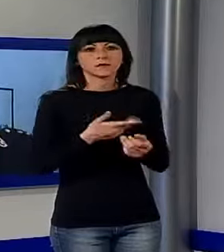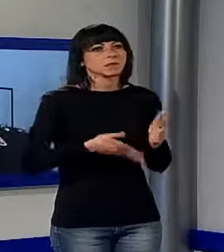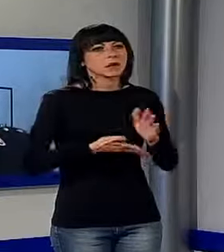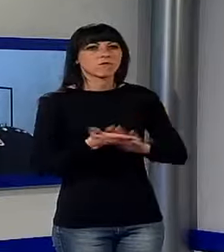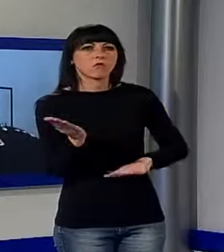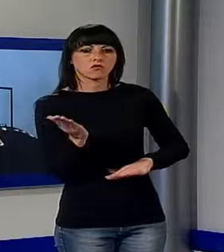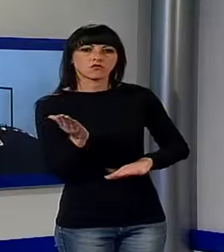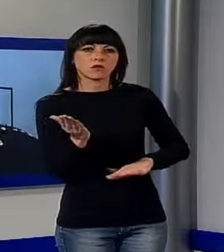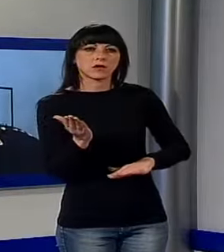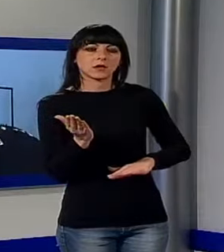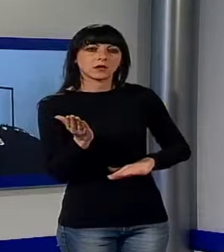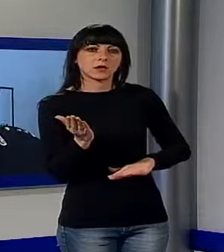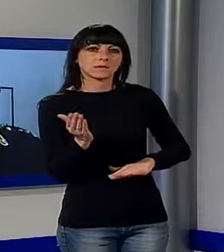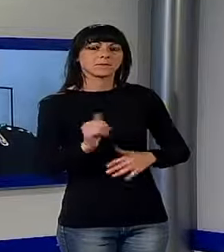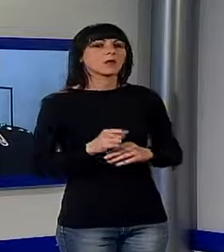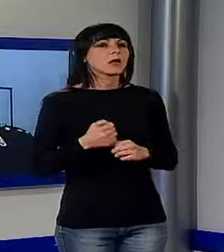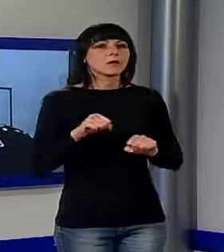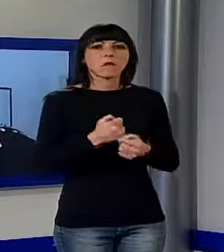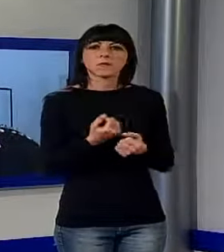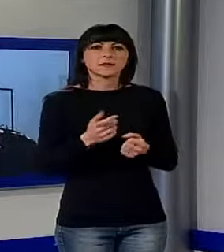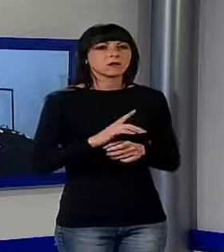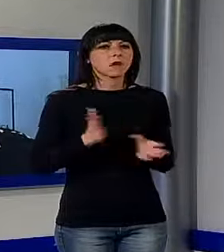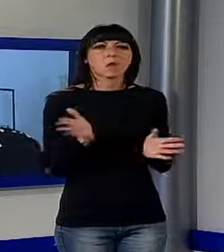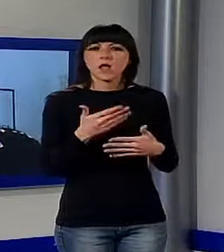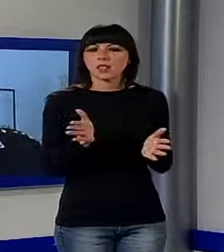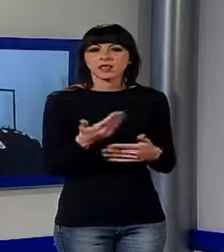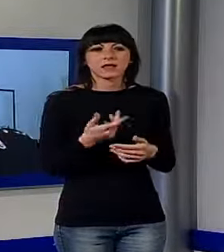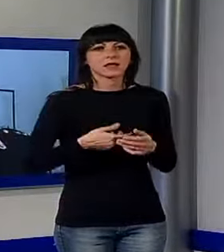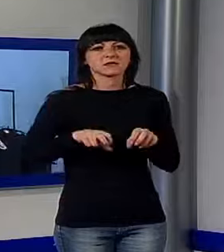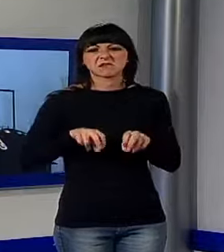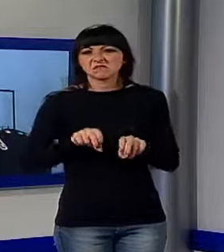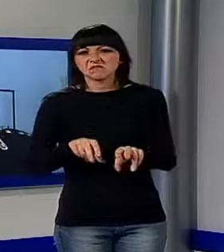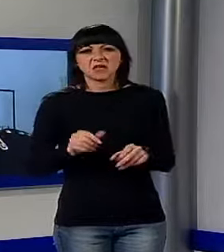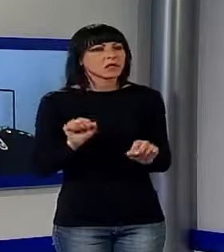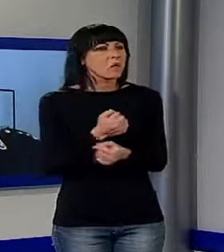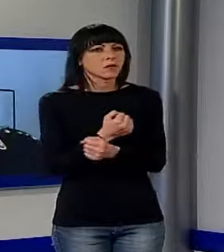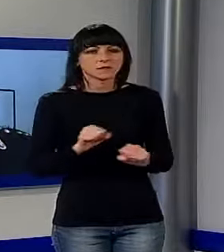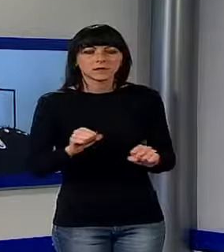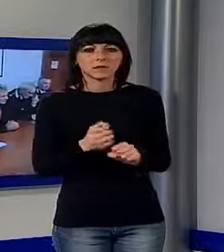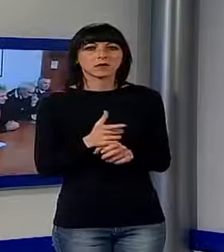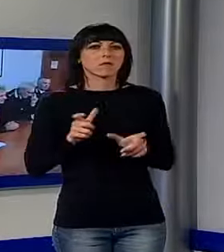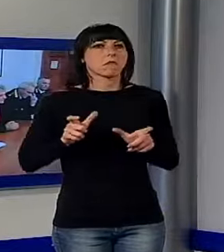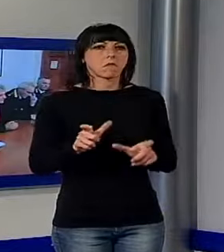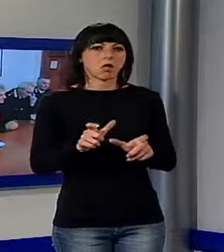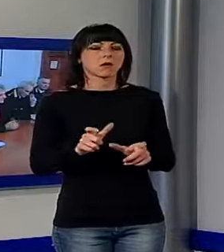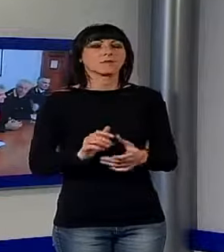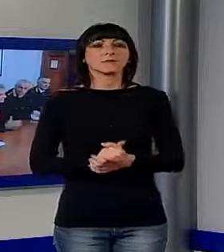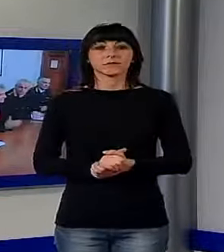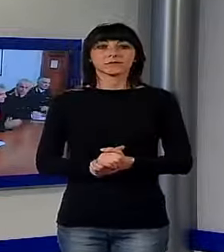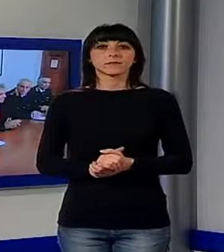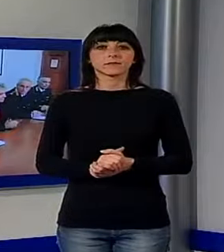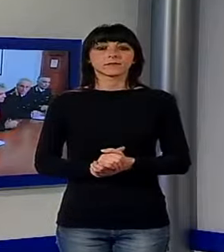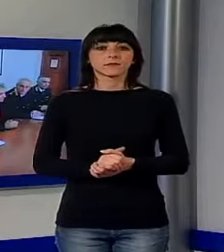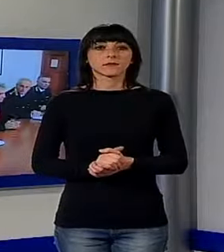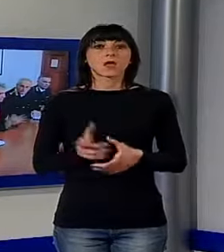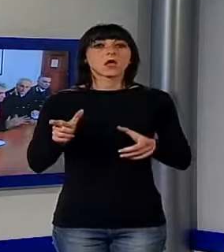dentro, hanno avuto possibilità di nessuna reazione, nemmeno di scappare, perché ormai erano praticamente braccati. I manette, con l'accusa di